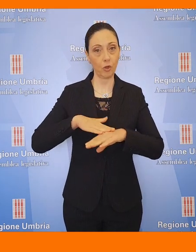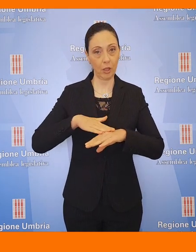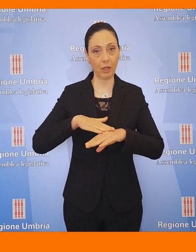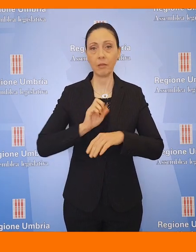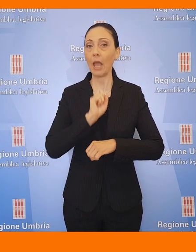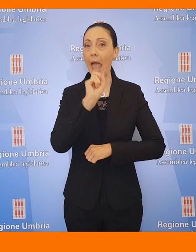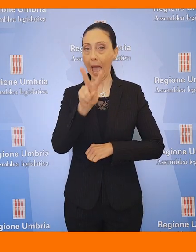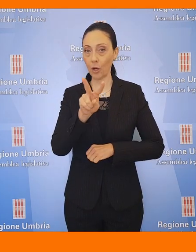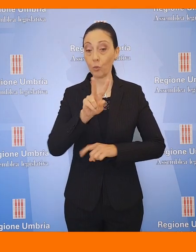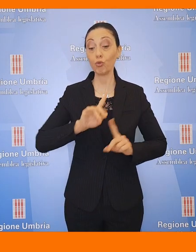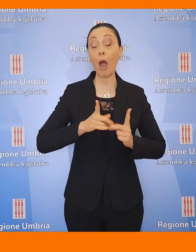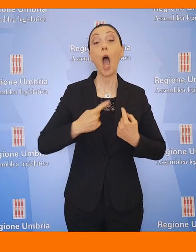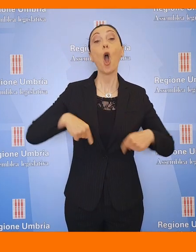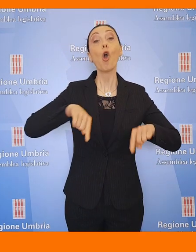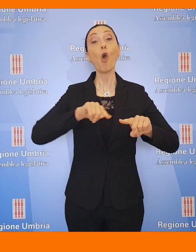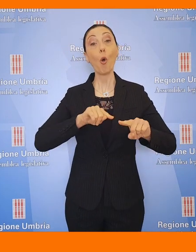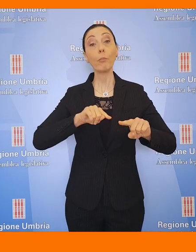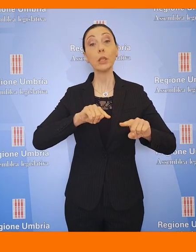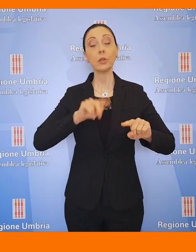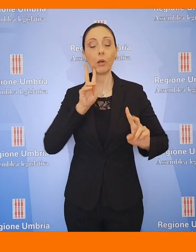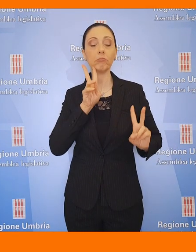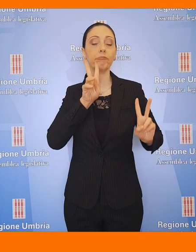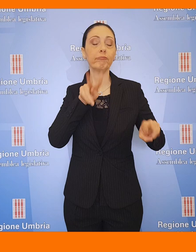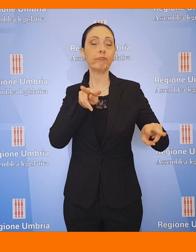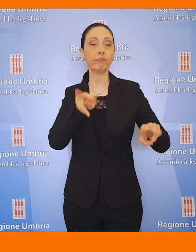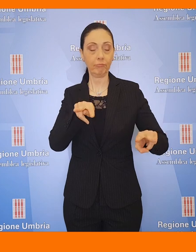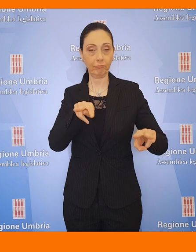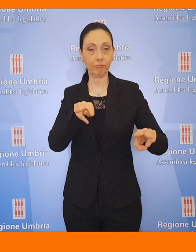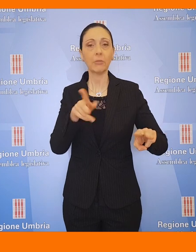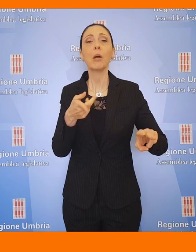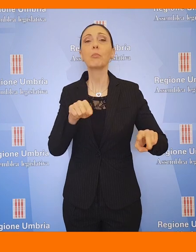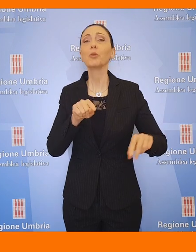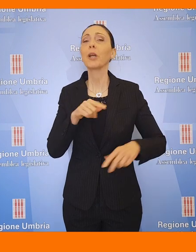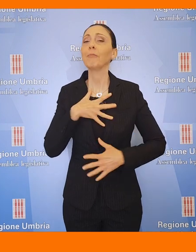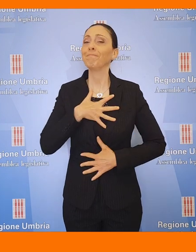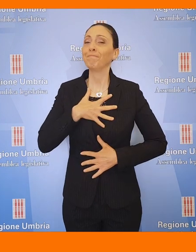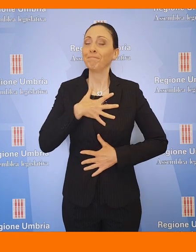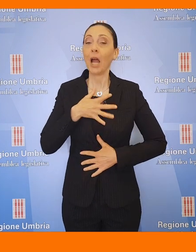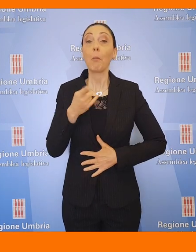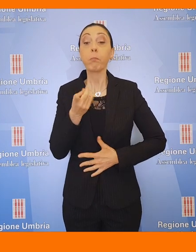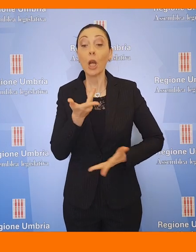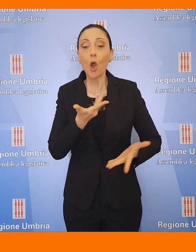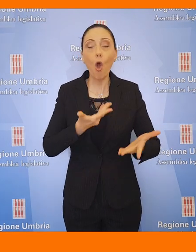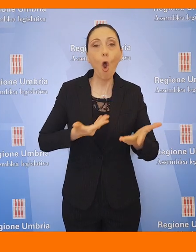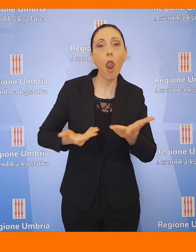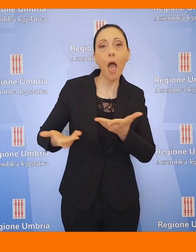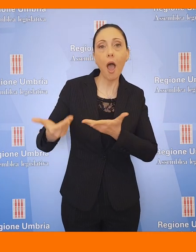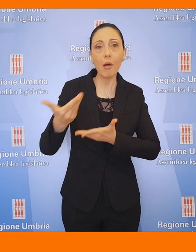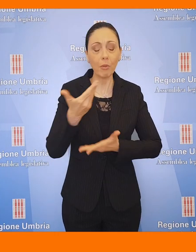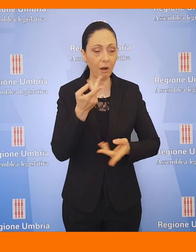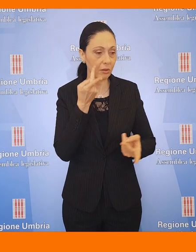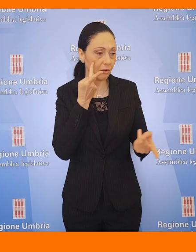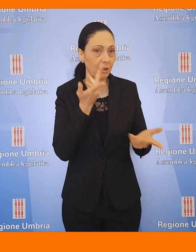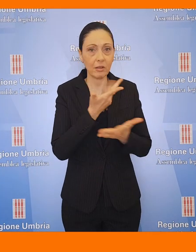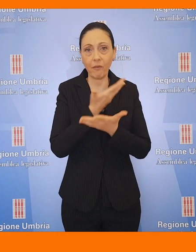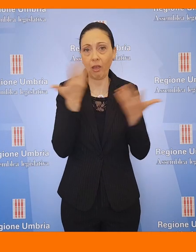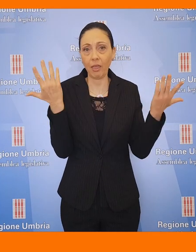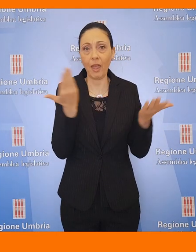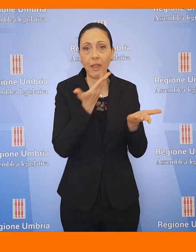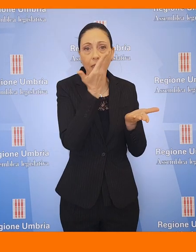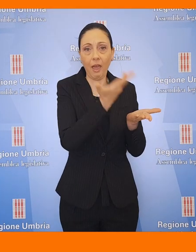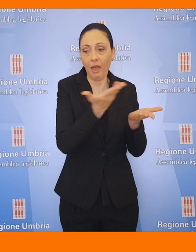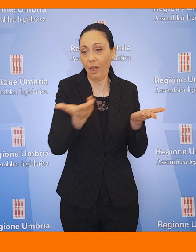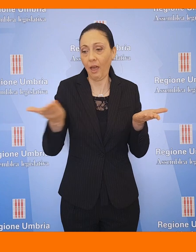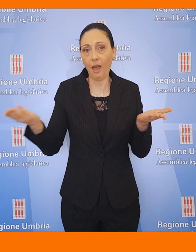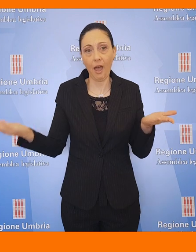visita della Commissione presso lo stabilimento, ha espresso soddisfazione per la collaborazione che sta positivamente emergendo da parte